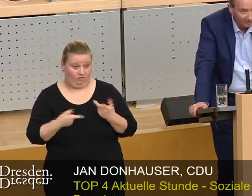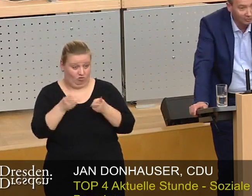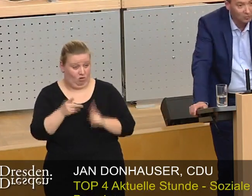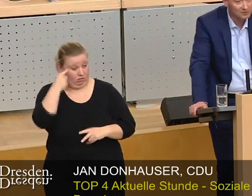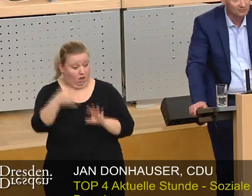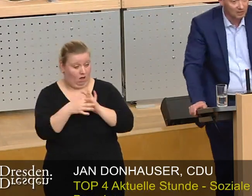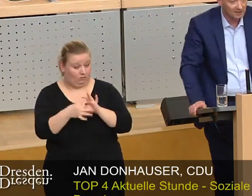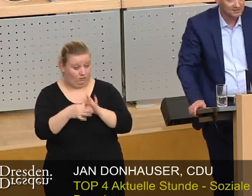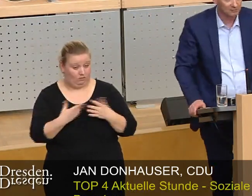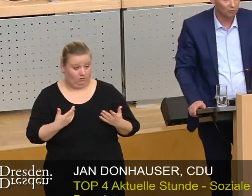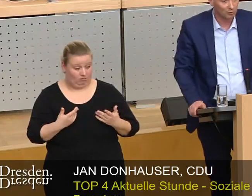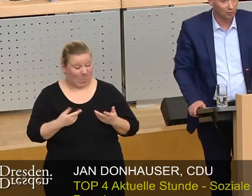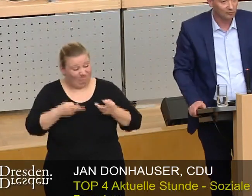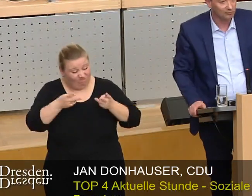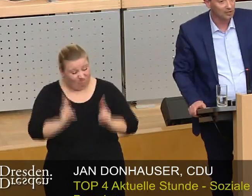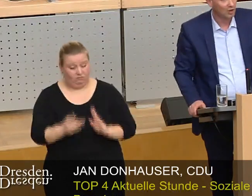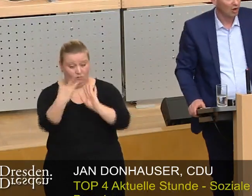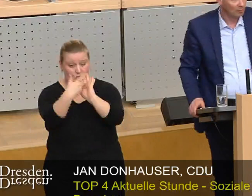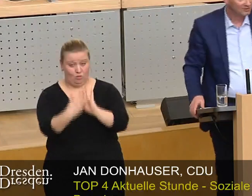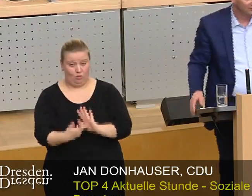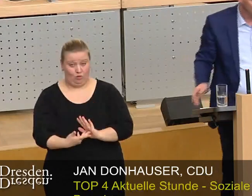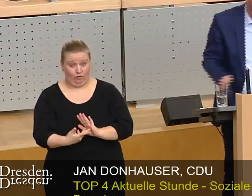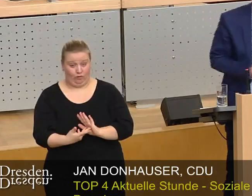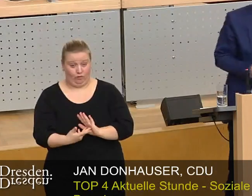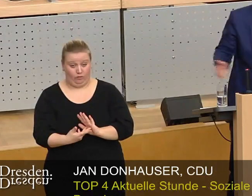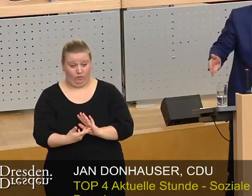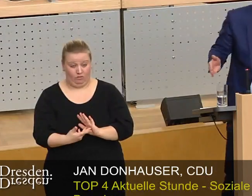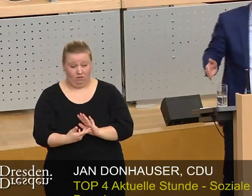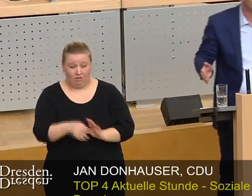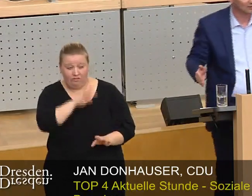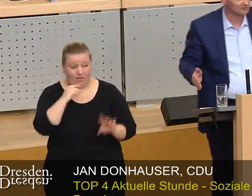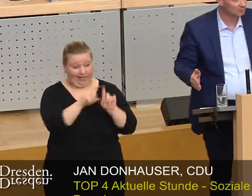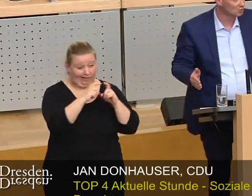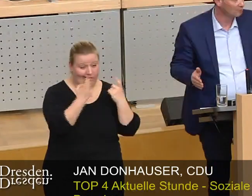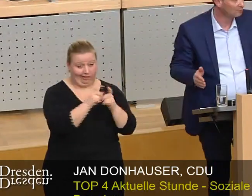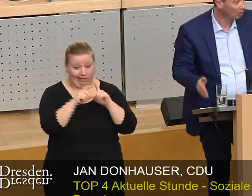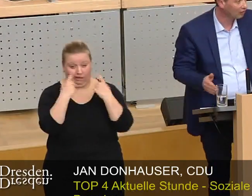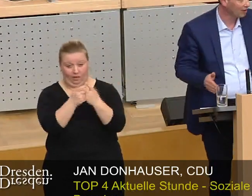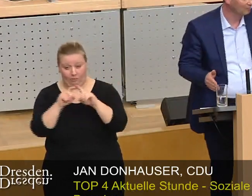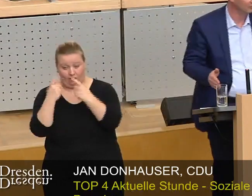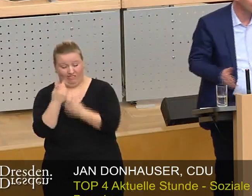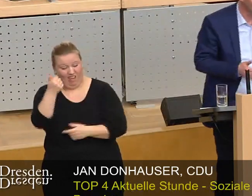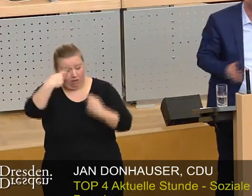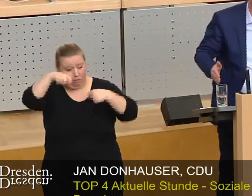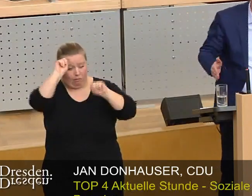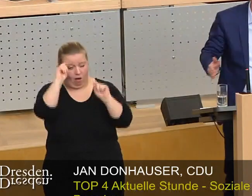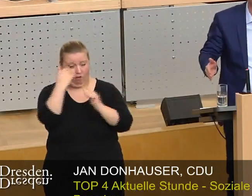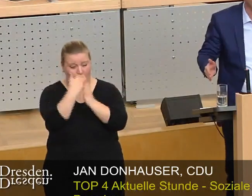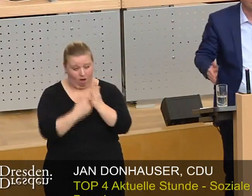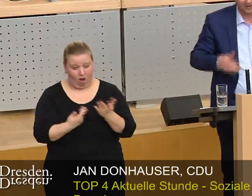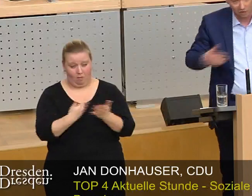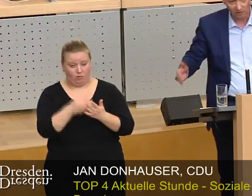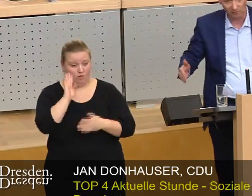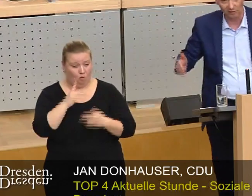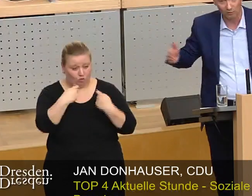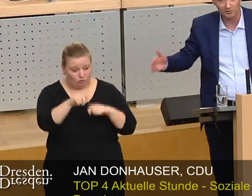Stadtrat angeht, wir müssen ernsthaft überprüfen, ob die vielen Gremiensitzungen, die wir zu bestimmten Bauvorhaben, wenn es um Wohnungsbau auch